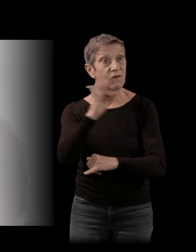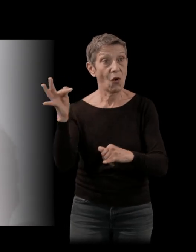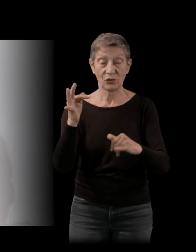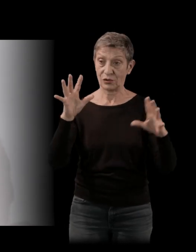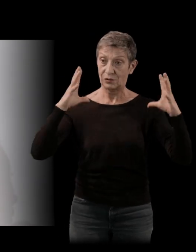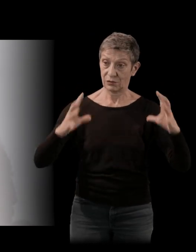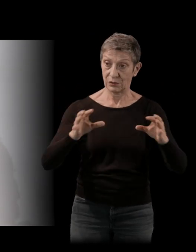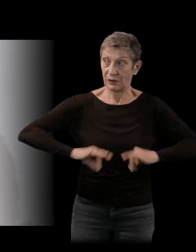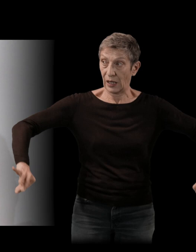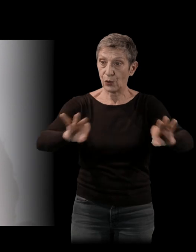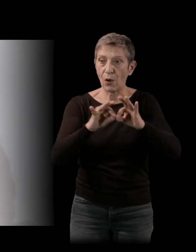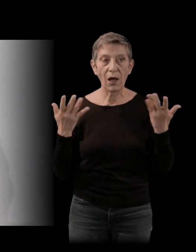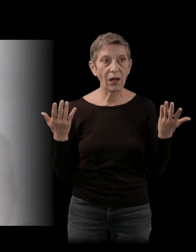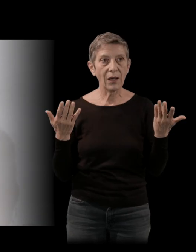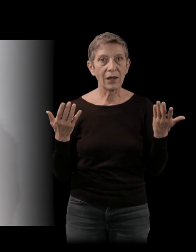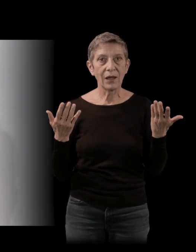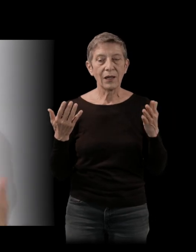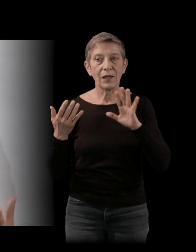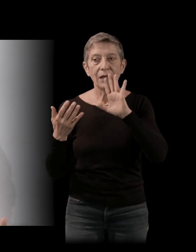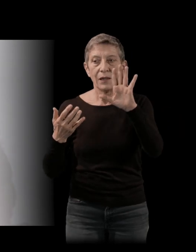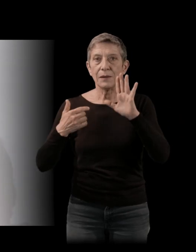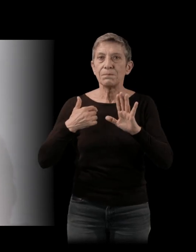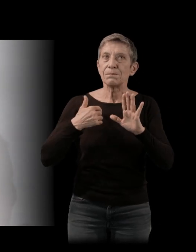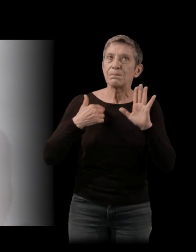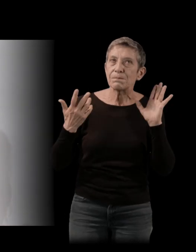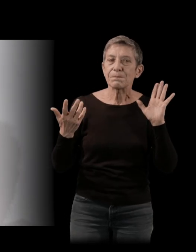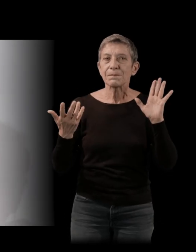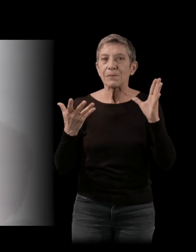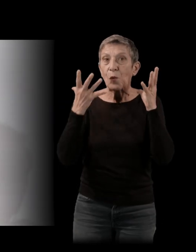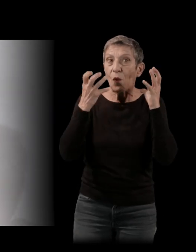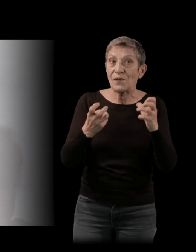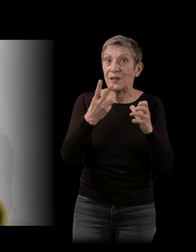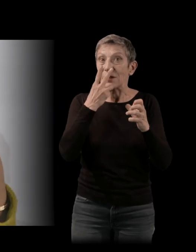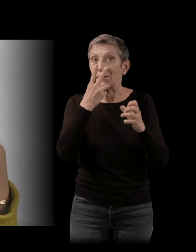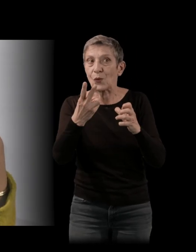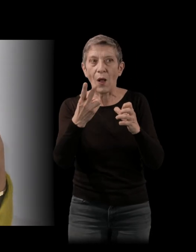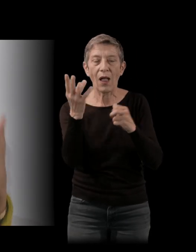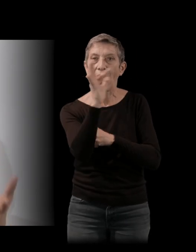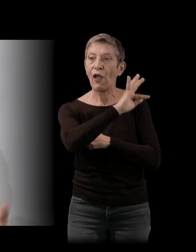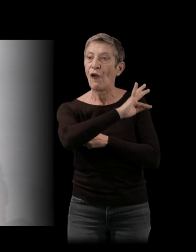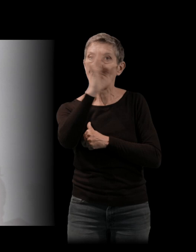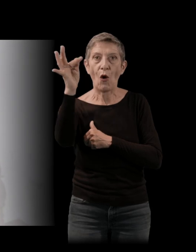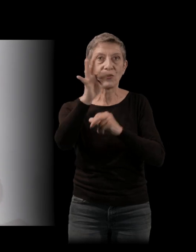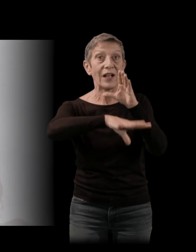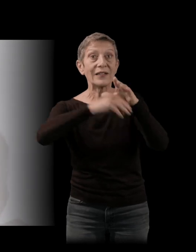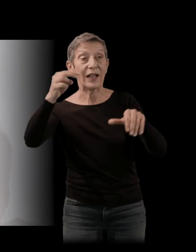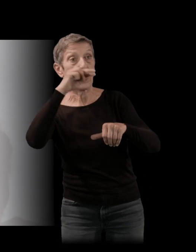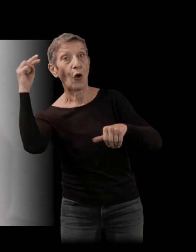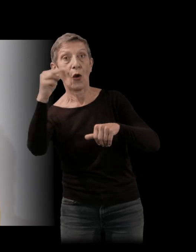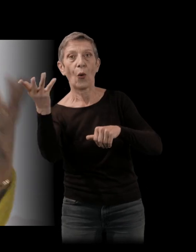Moi,'est vrai que je pense que j'aurais toujours tendance à aller regarder ce que c'est que la France vue de l'extérieur, la France qui existe à